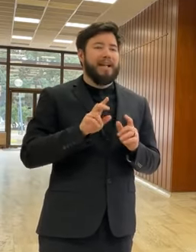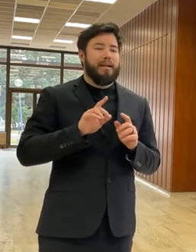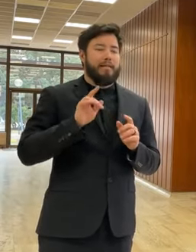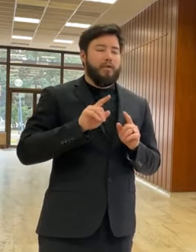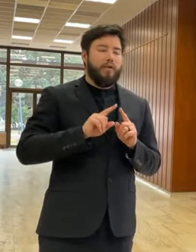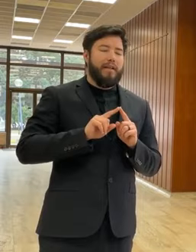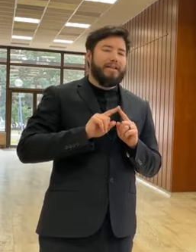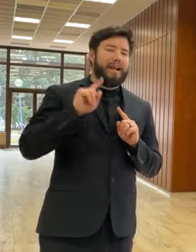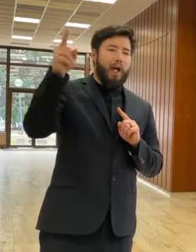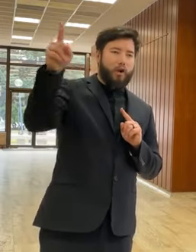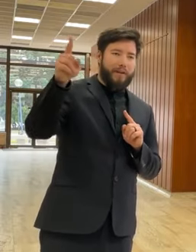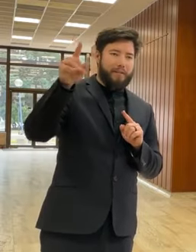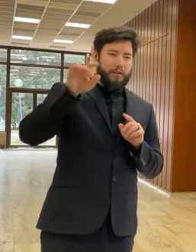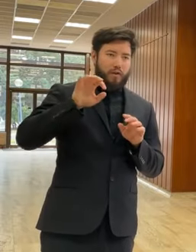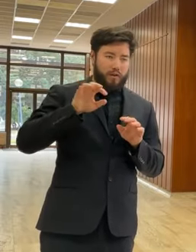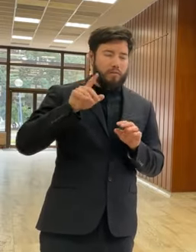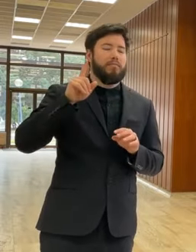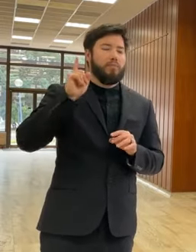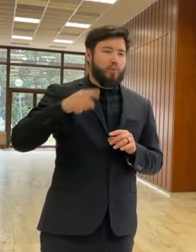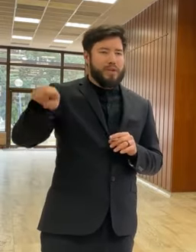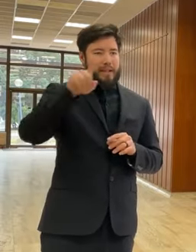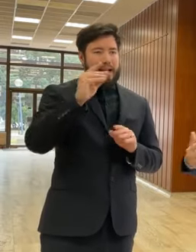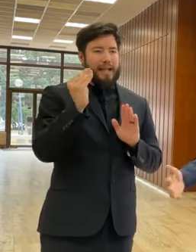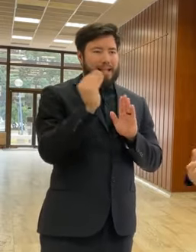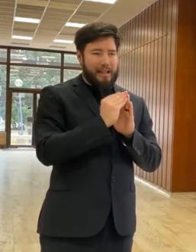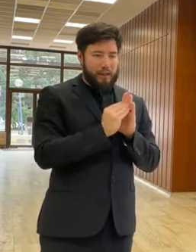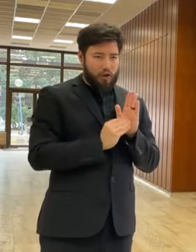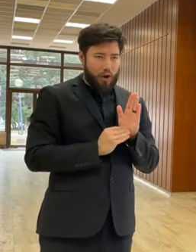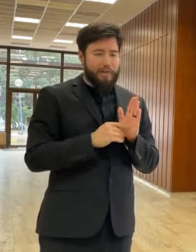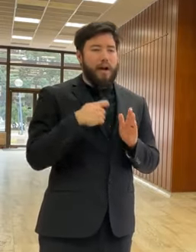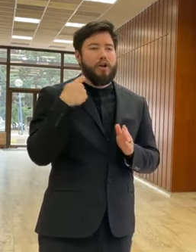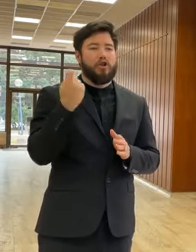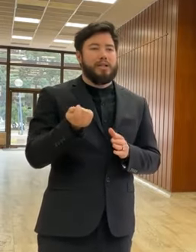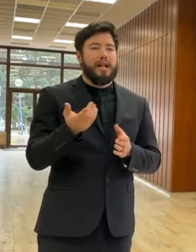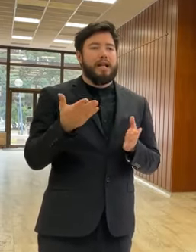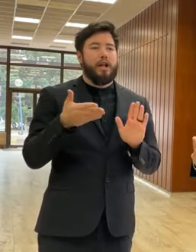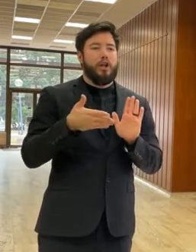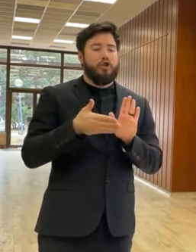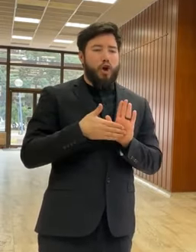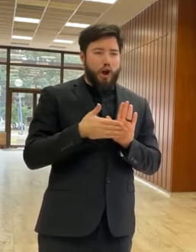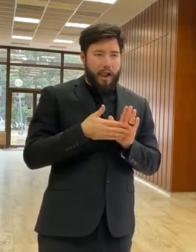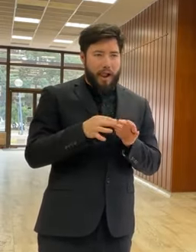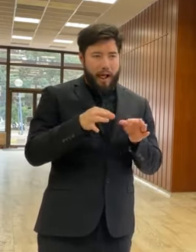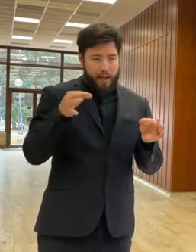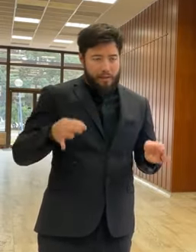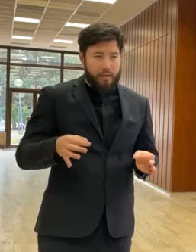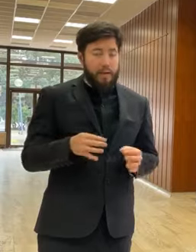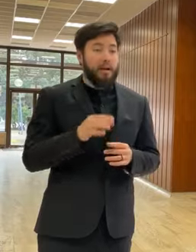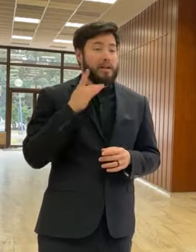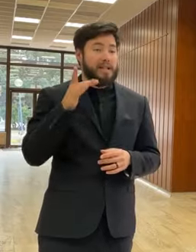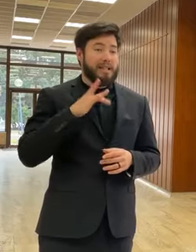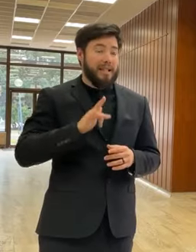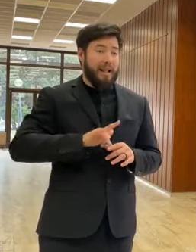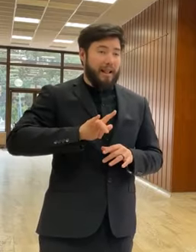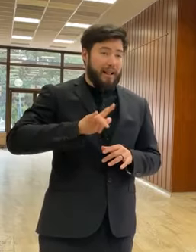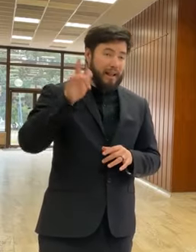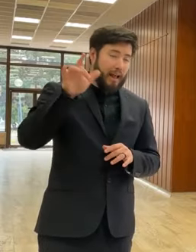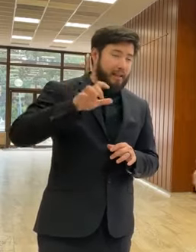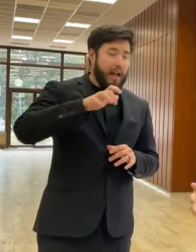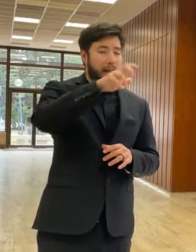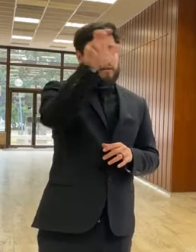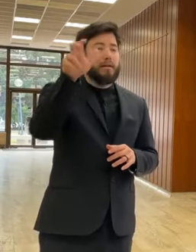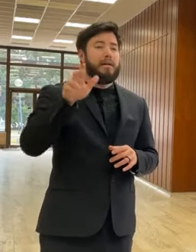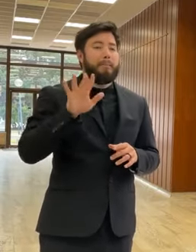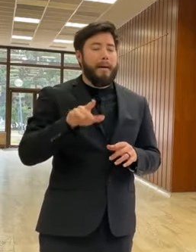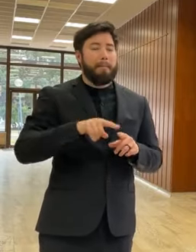ďalkovo riadených lietadiel sa budú musieť registrovať. Budú im vydávané doklady. Ak budú chceť lietať, budú mať v dispozícii digitálnu mapu,